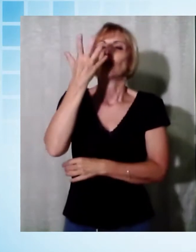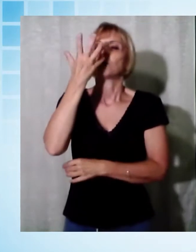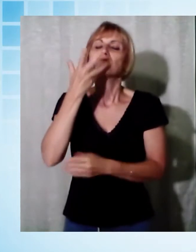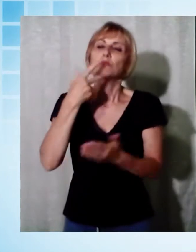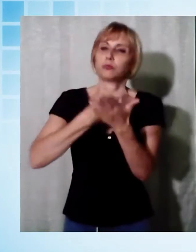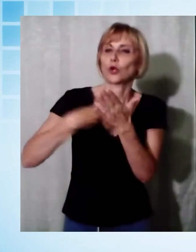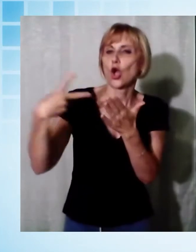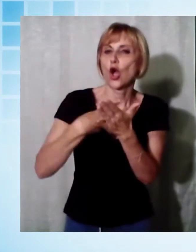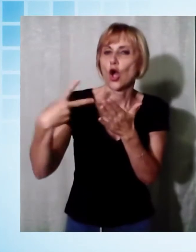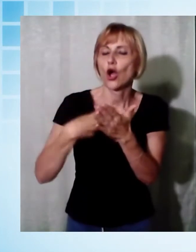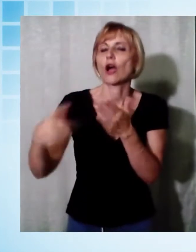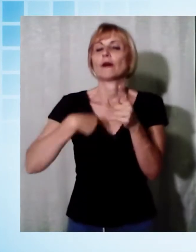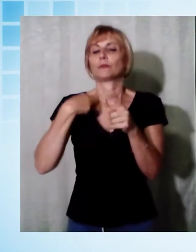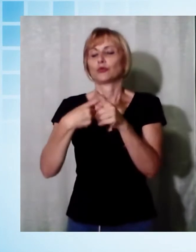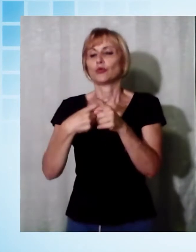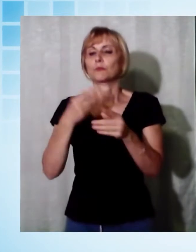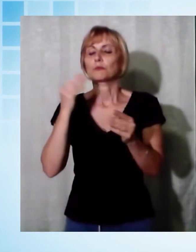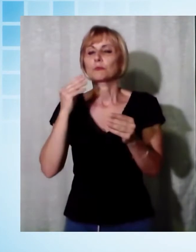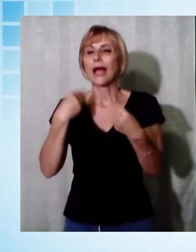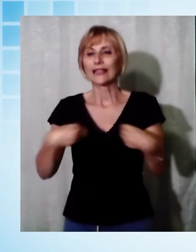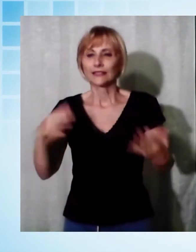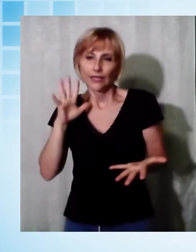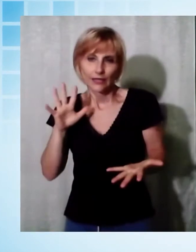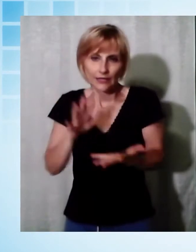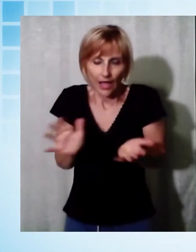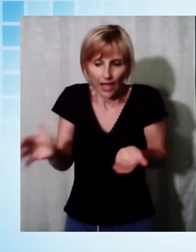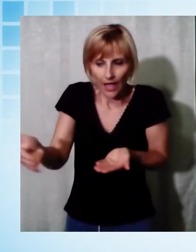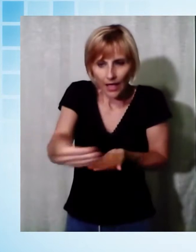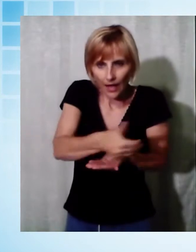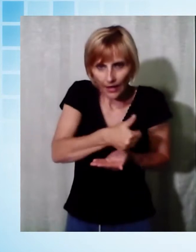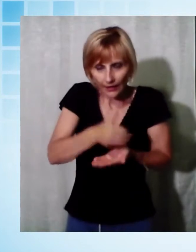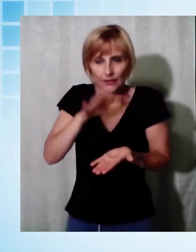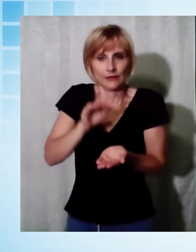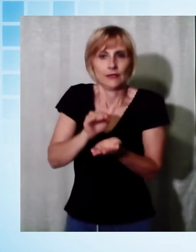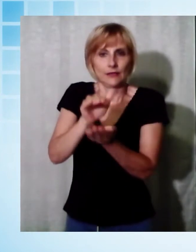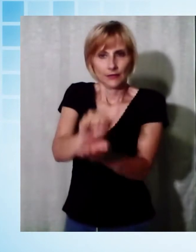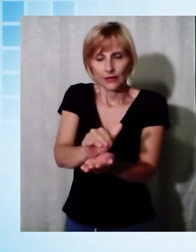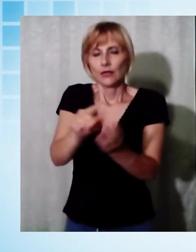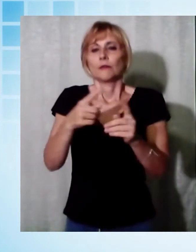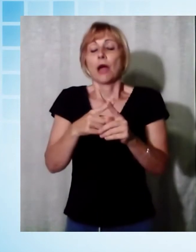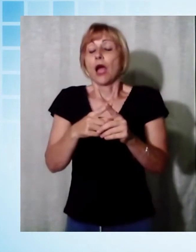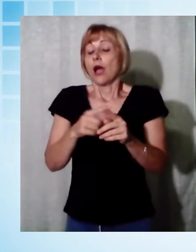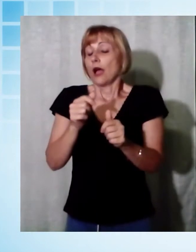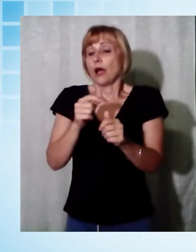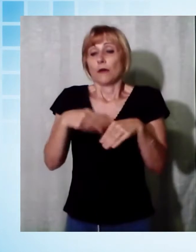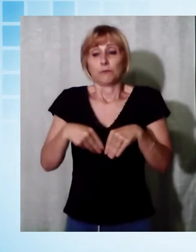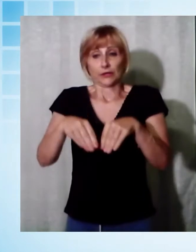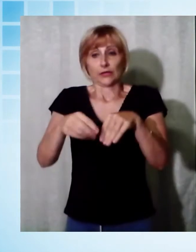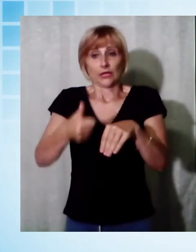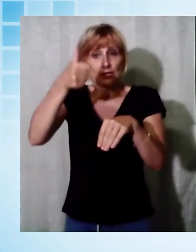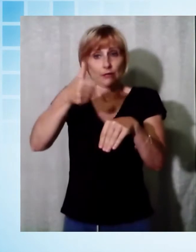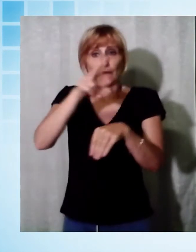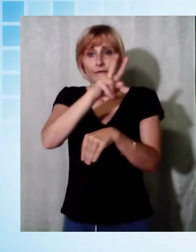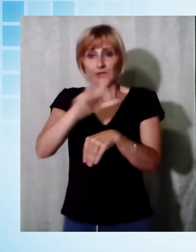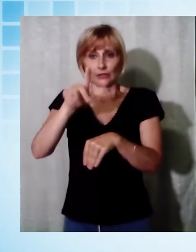'assemblaggio dei materiali che debutterà, mai prima queste cose saranno state presentate, prima del 23 di luglio. Le